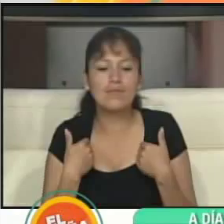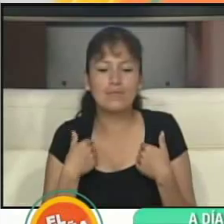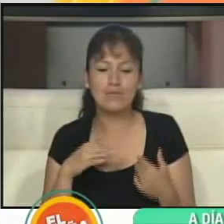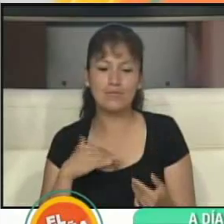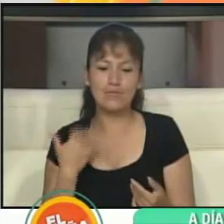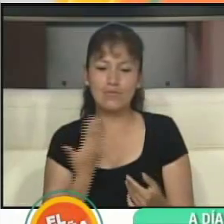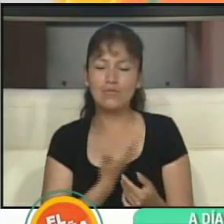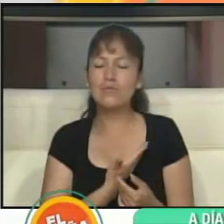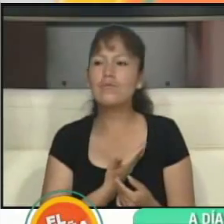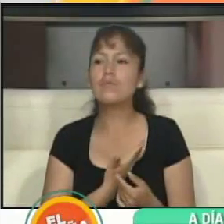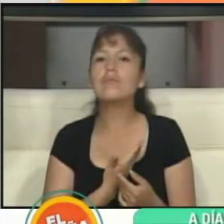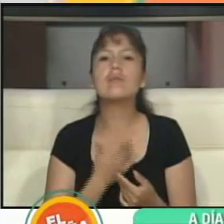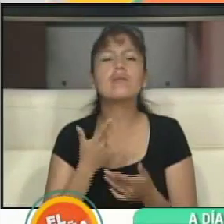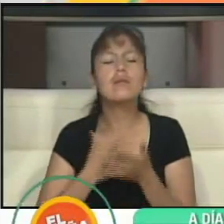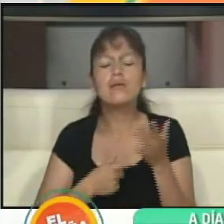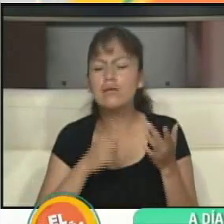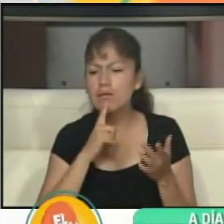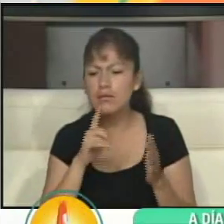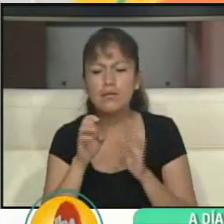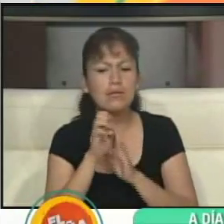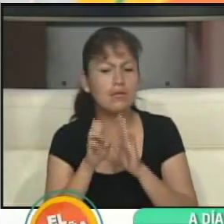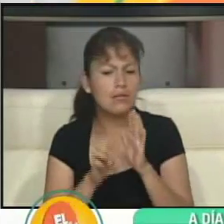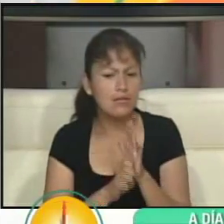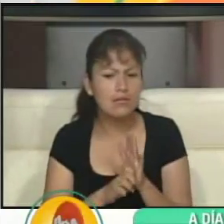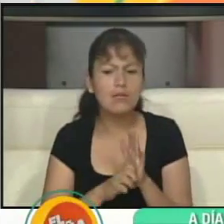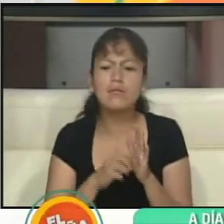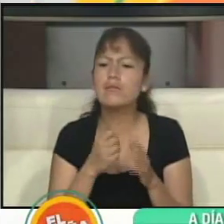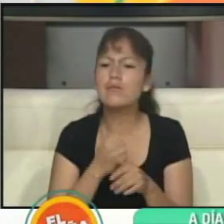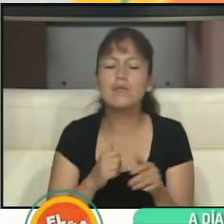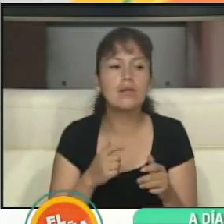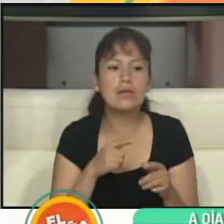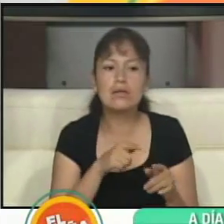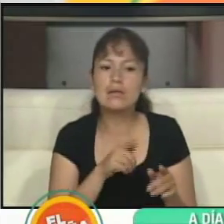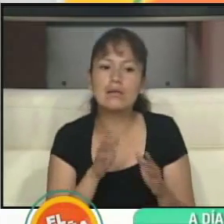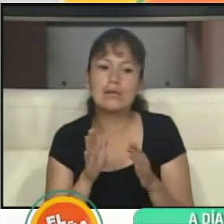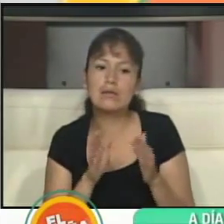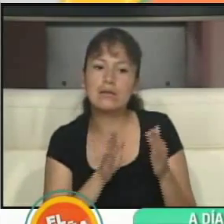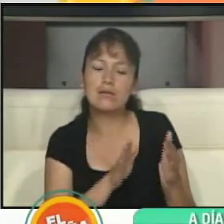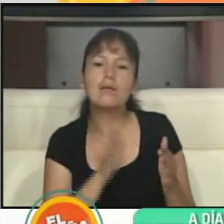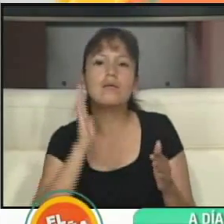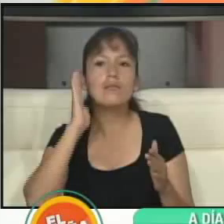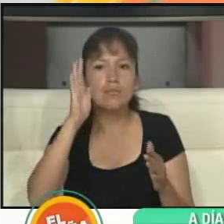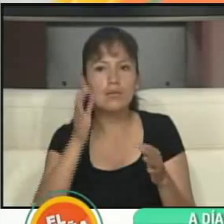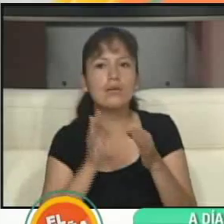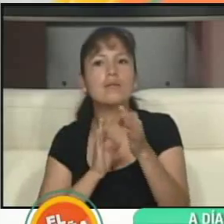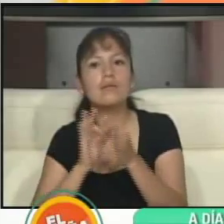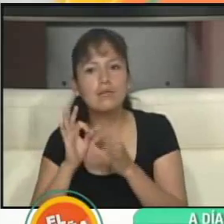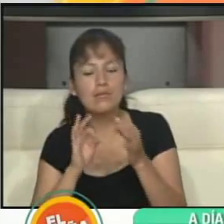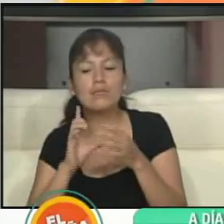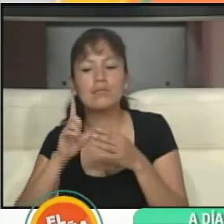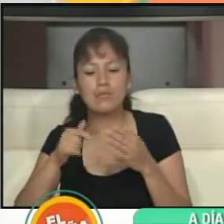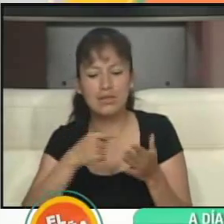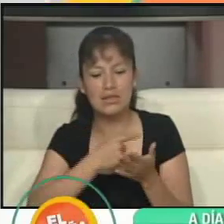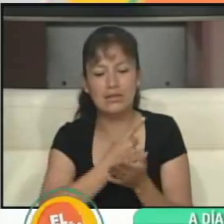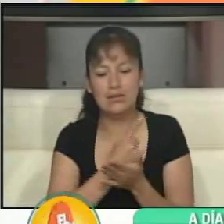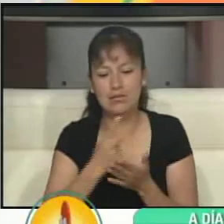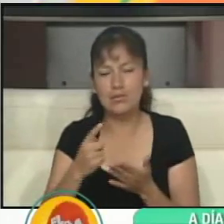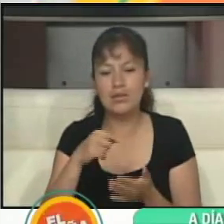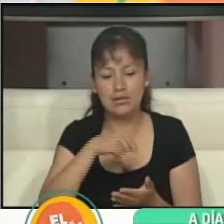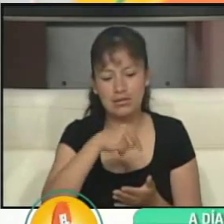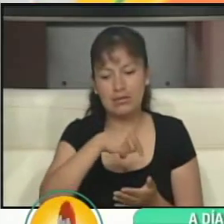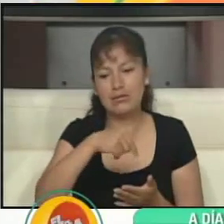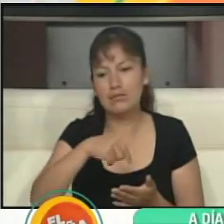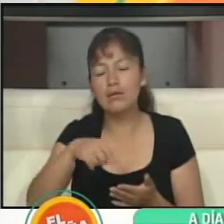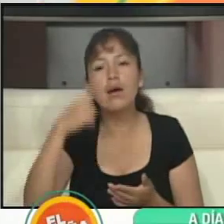qué es el estatuto y demás, bueno, son informaciones adicionales que ya le vamos a ir dando a lo largo de esta semana para que usted